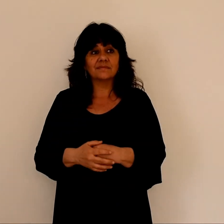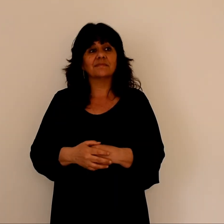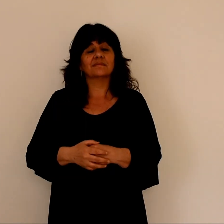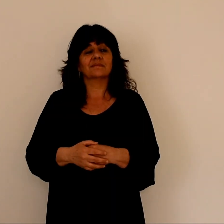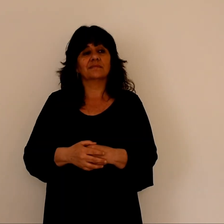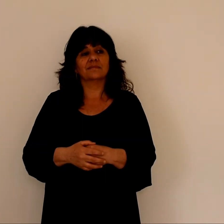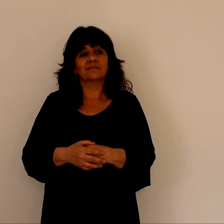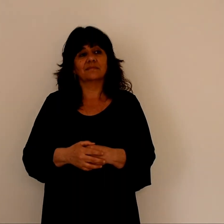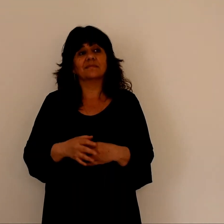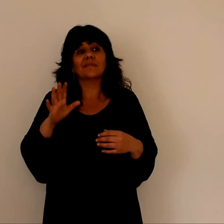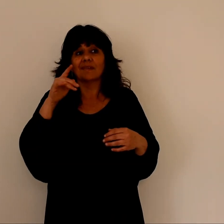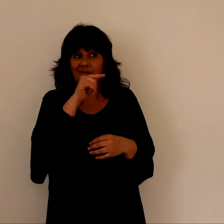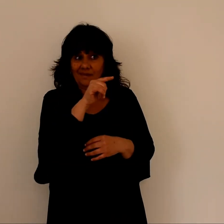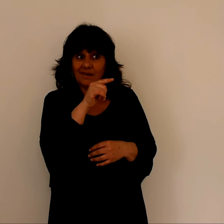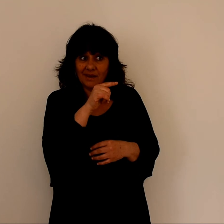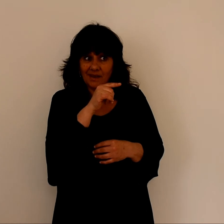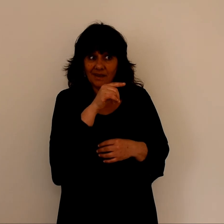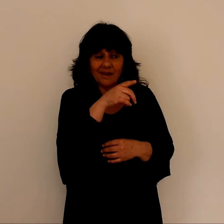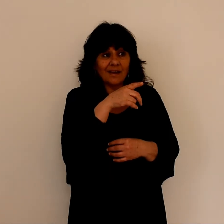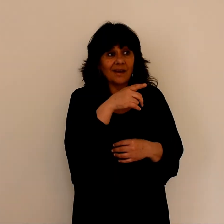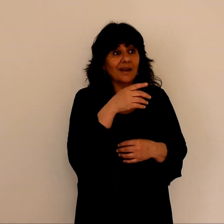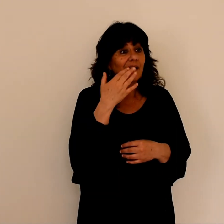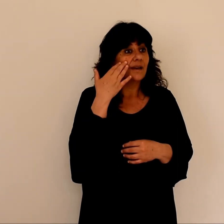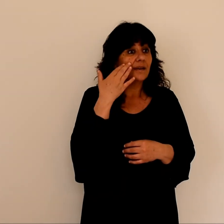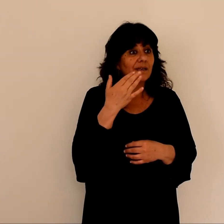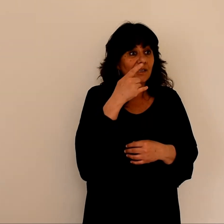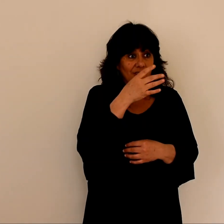Mais toi Quand tu jeûnes